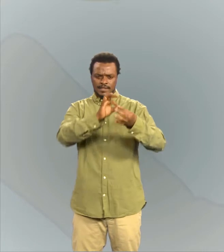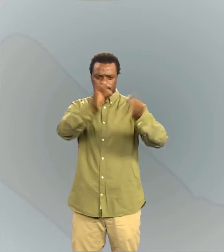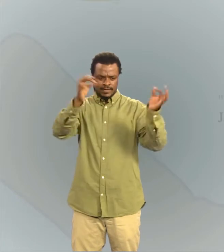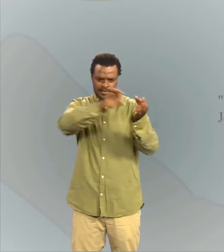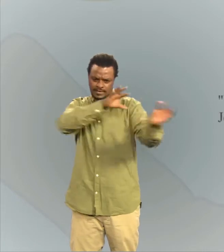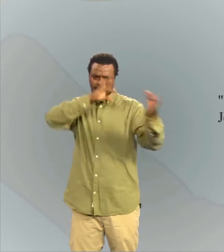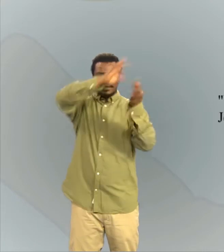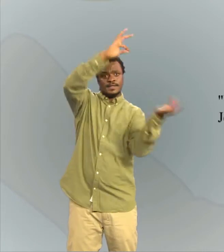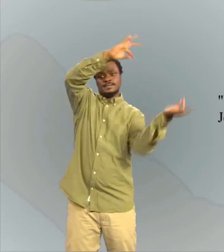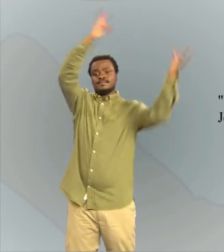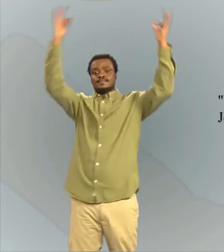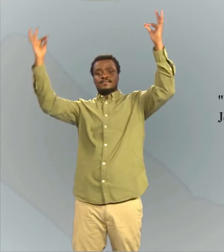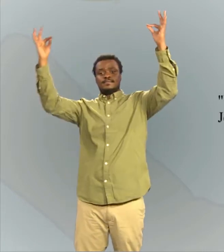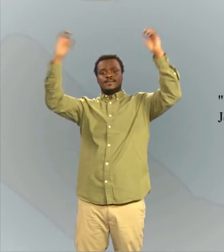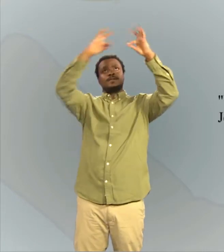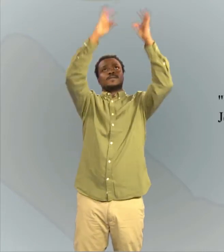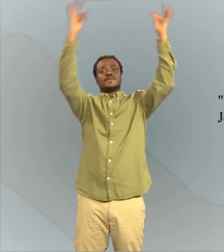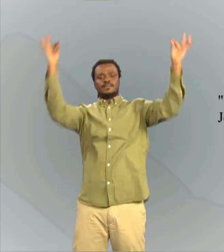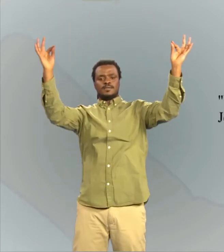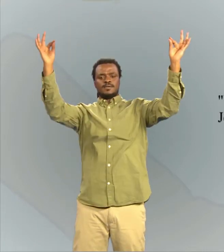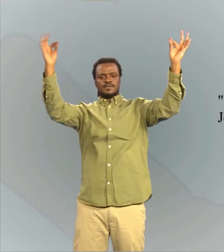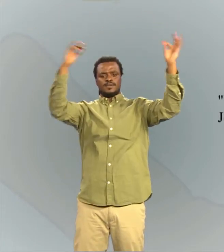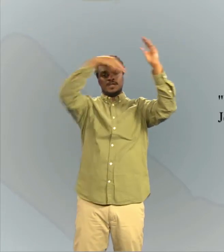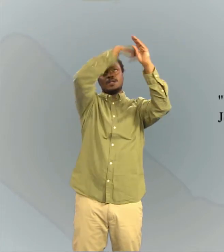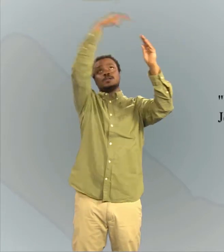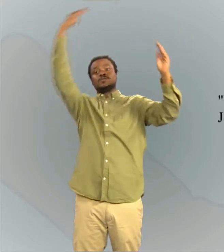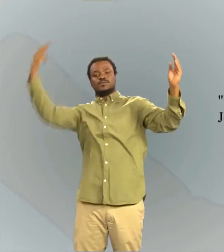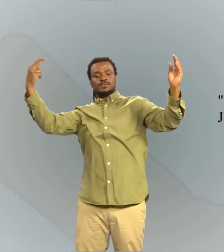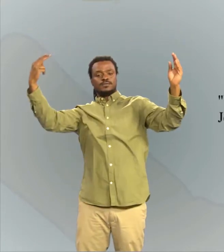« Voici le signe de mon alliance. Je le mets entre moi et vous.